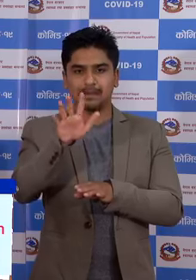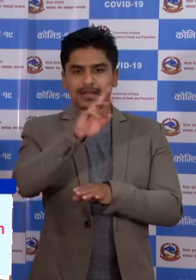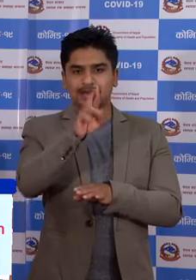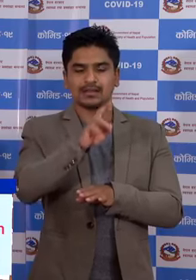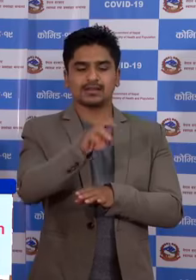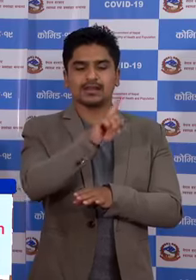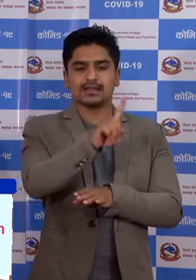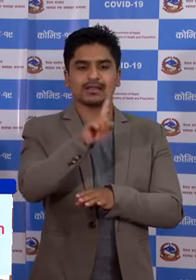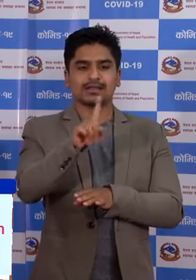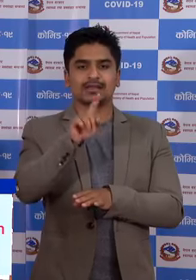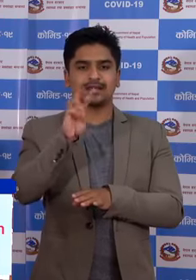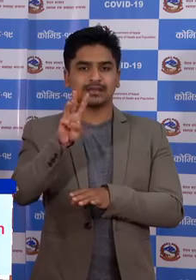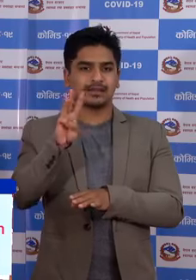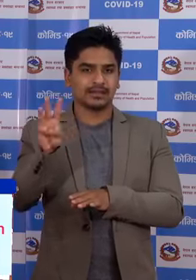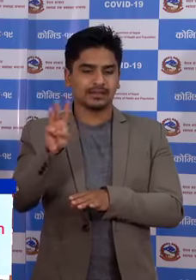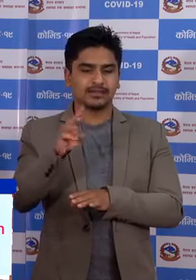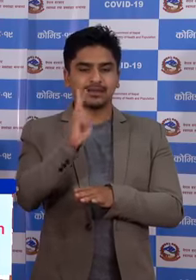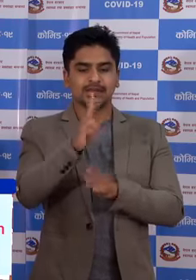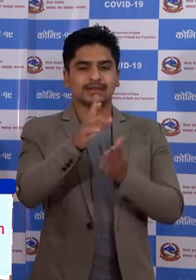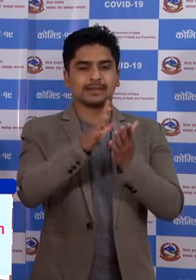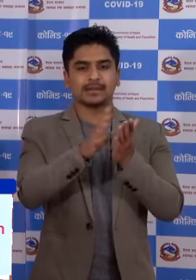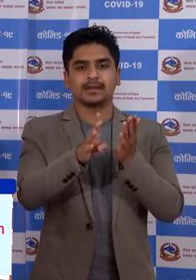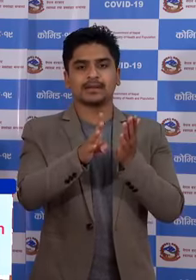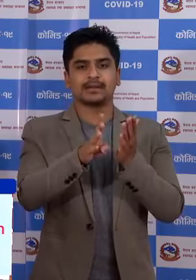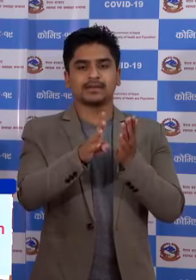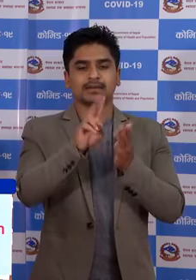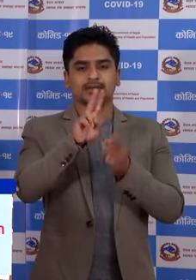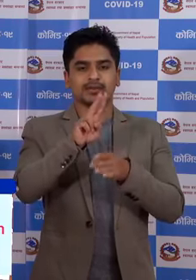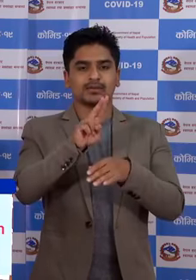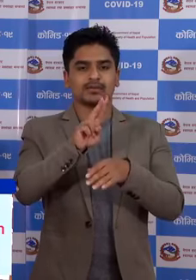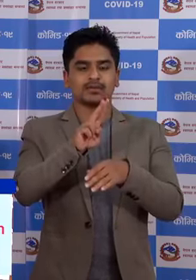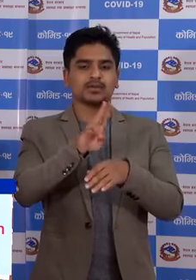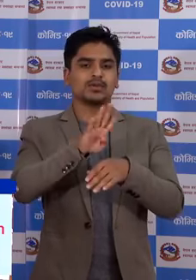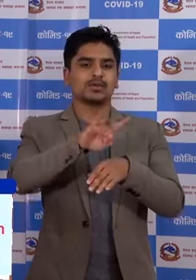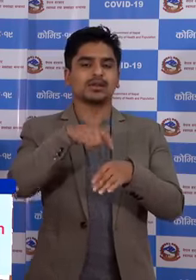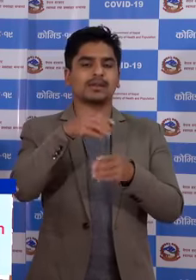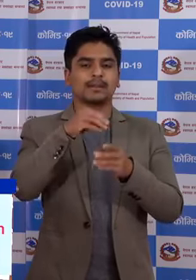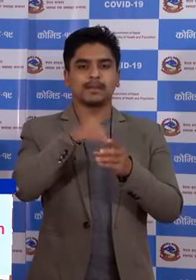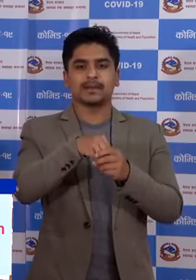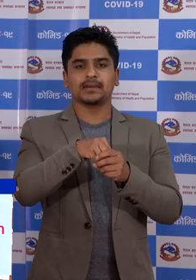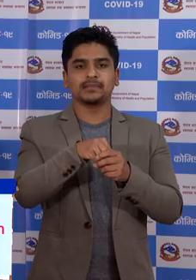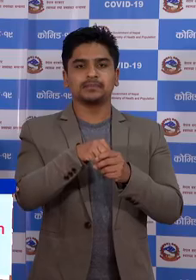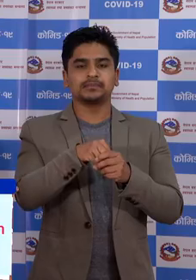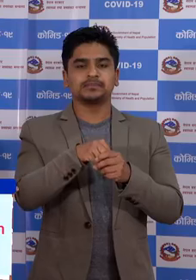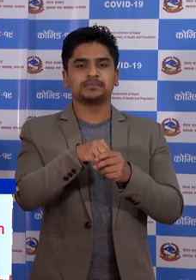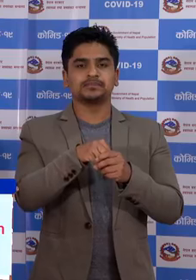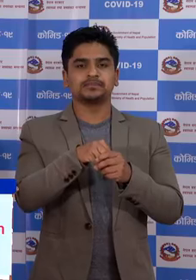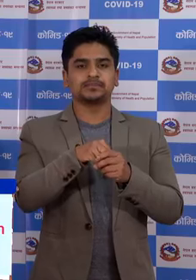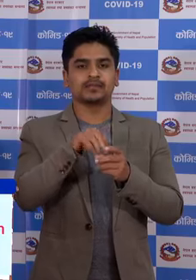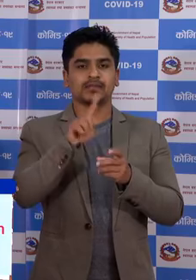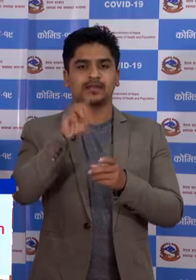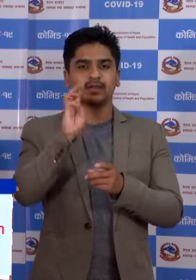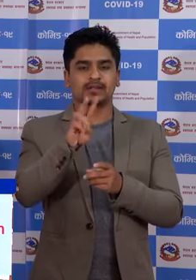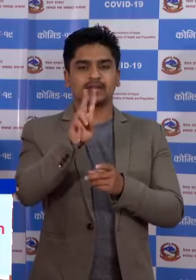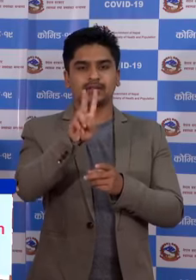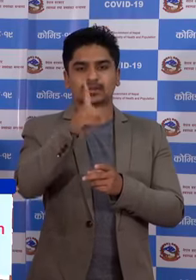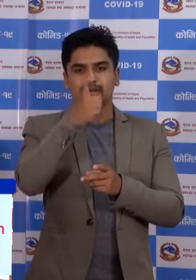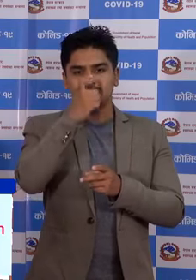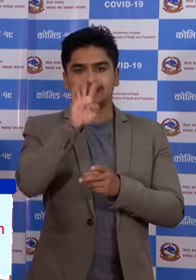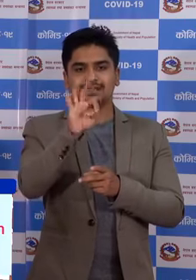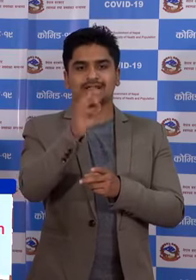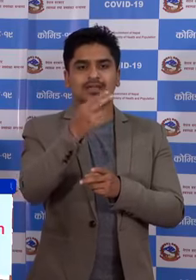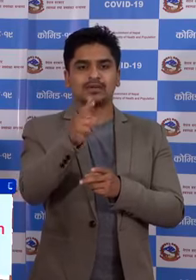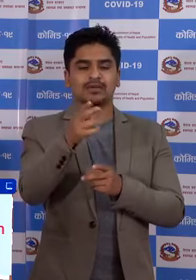1113 एसवाट 24 गंटा मैं 1244